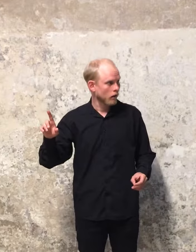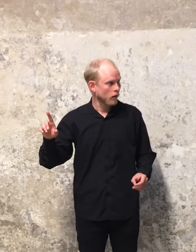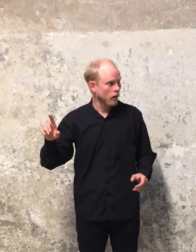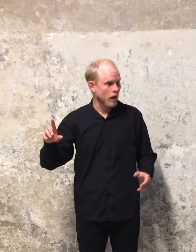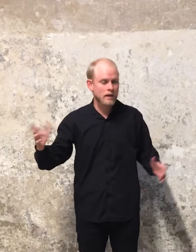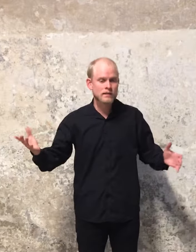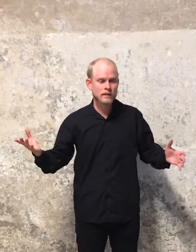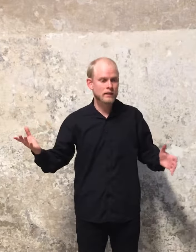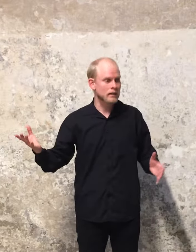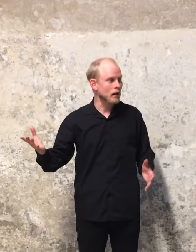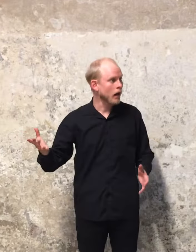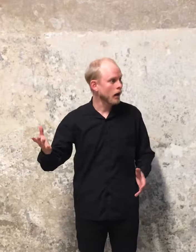Halshæl.